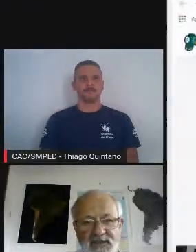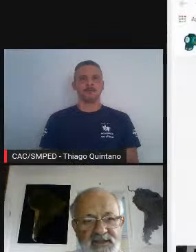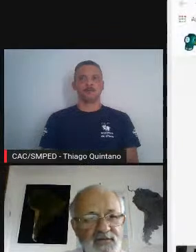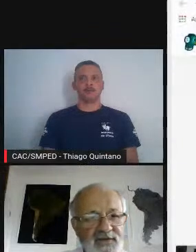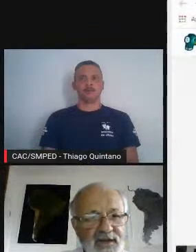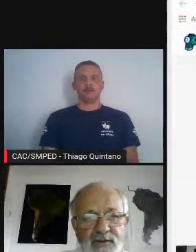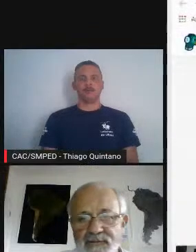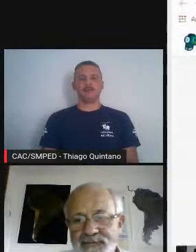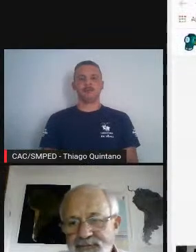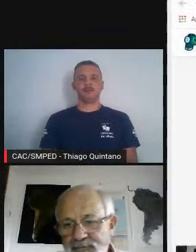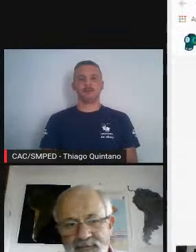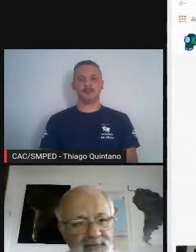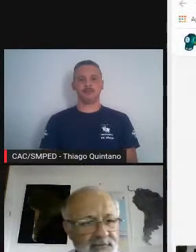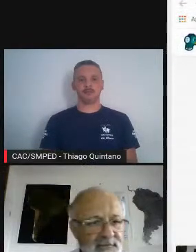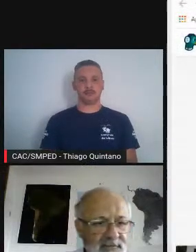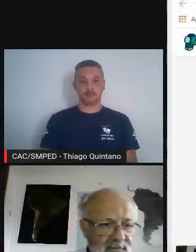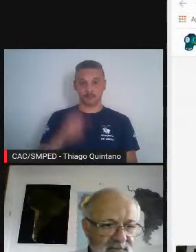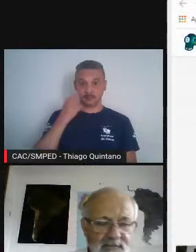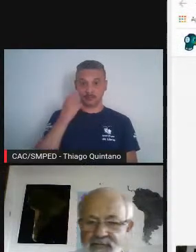Vocês estão vendo?